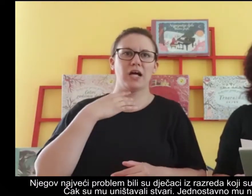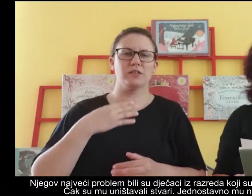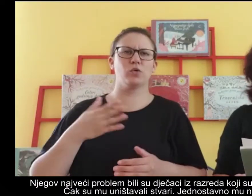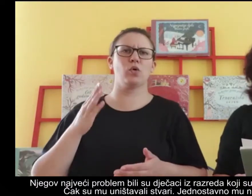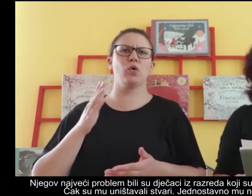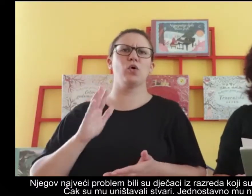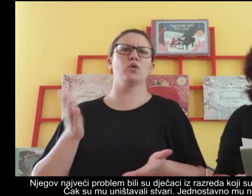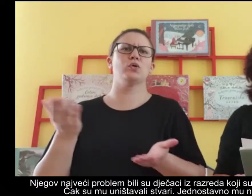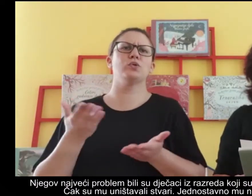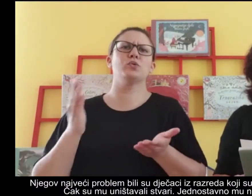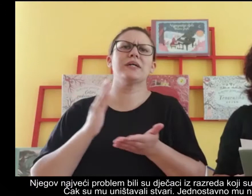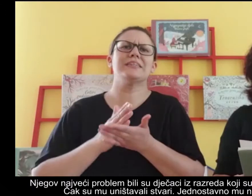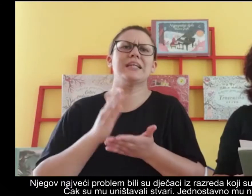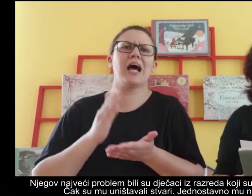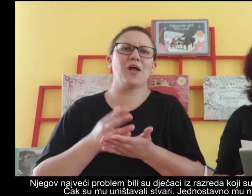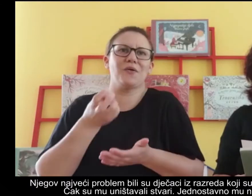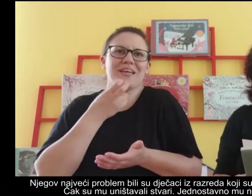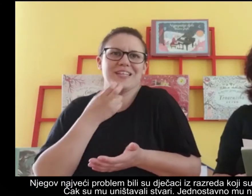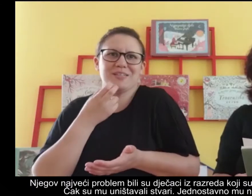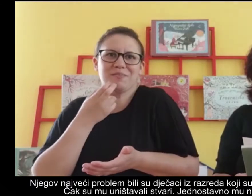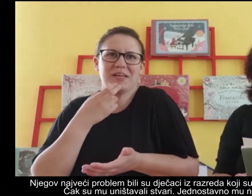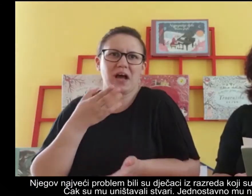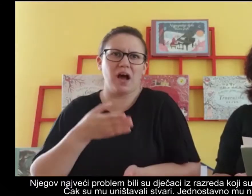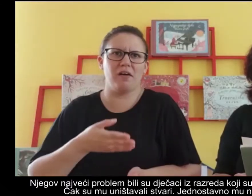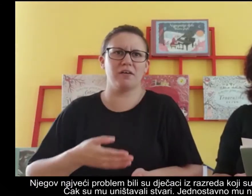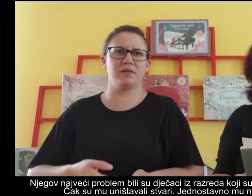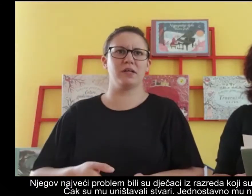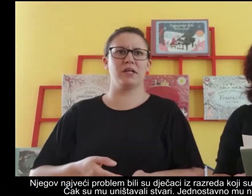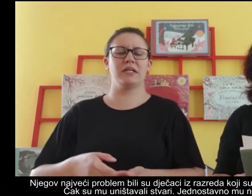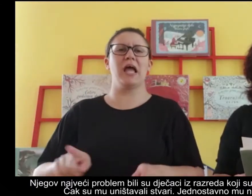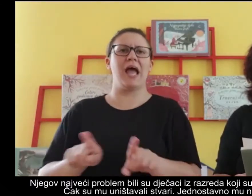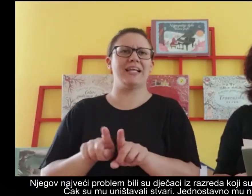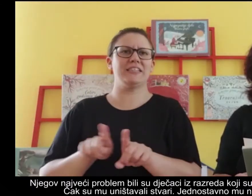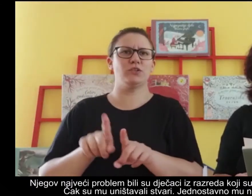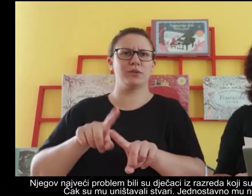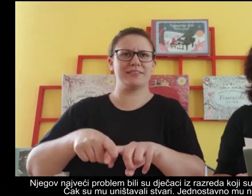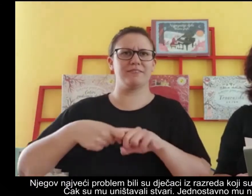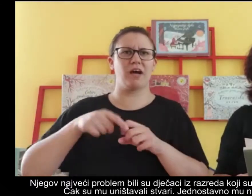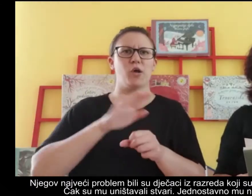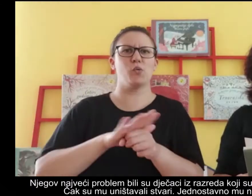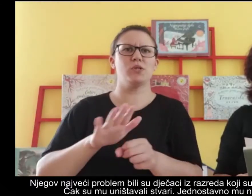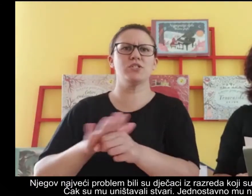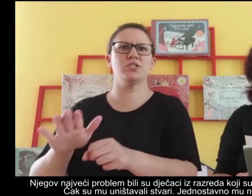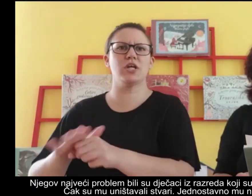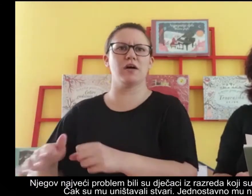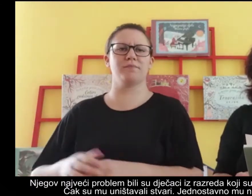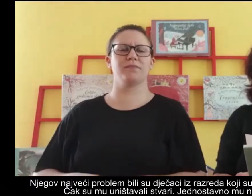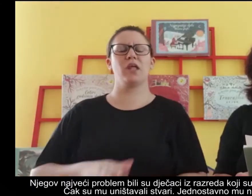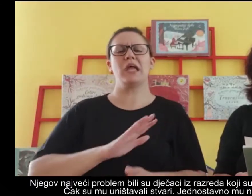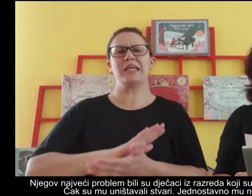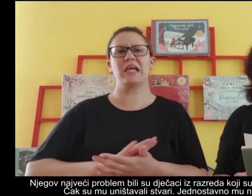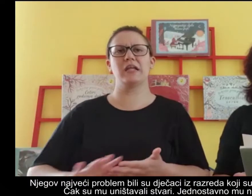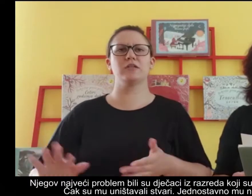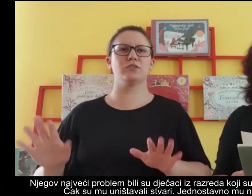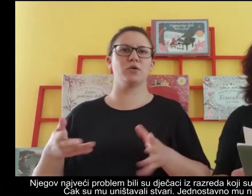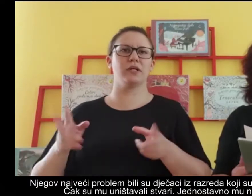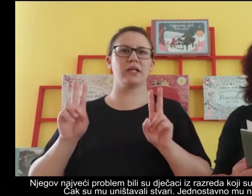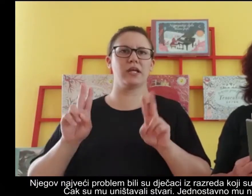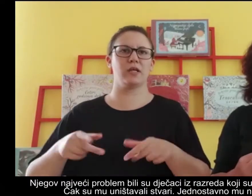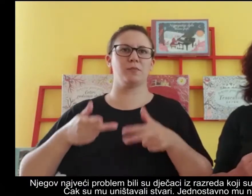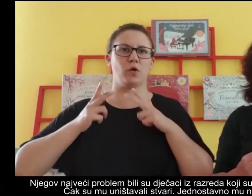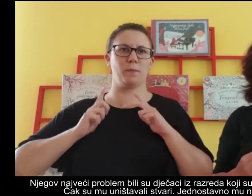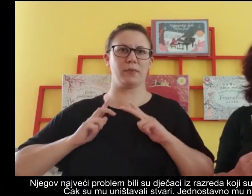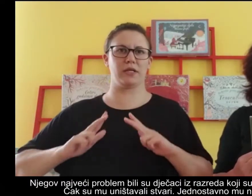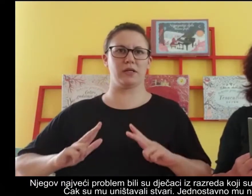koji su ga stalno ismijavali. Čak su mu uništovali stvari. Jednostavno mu nisu